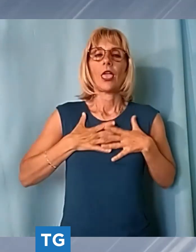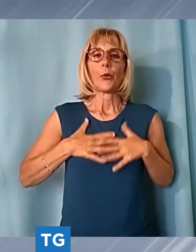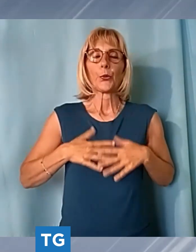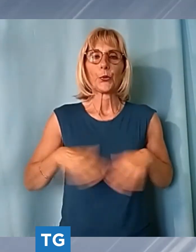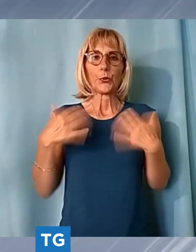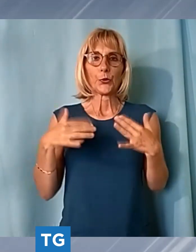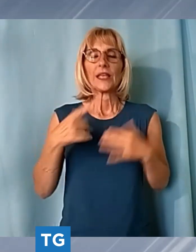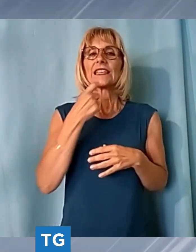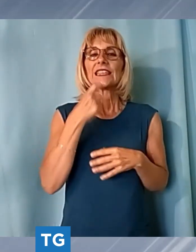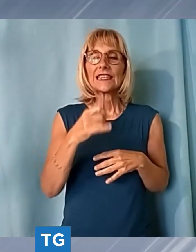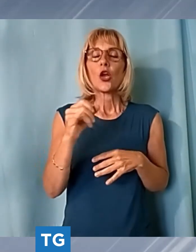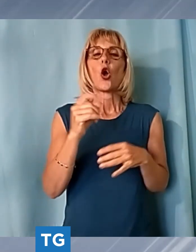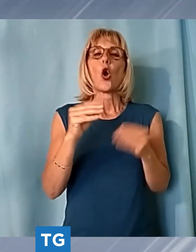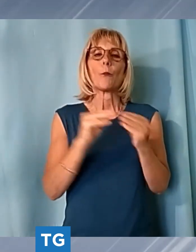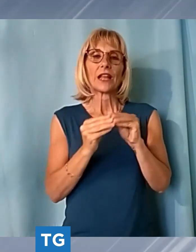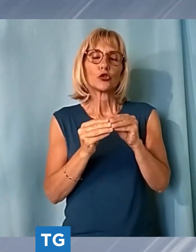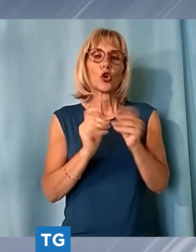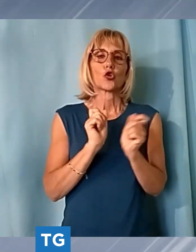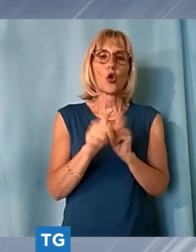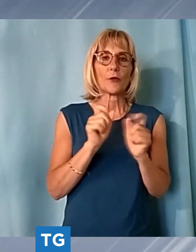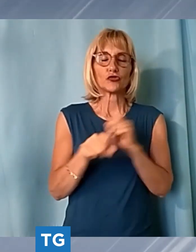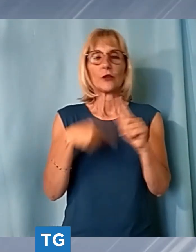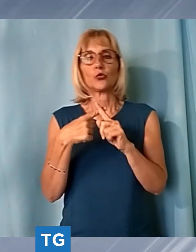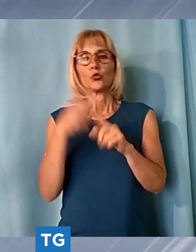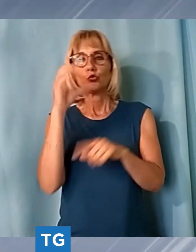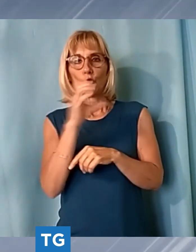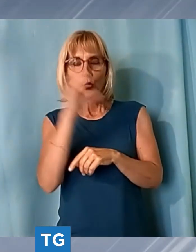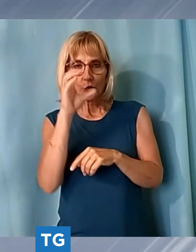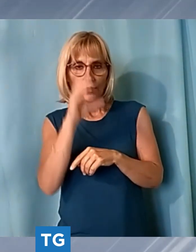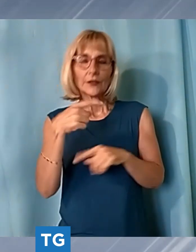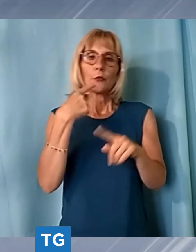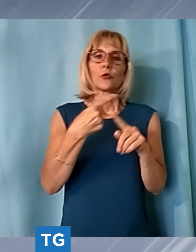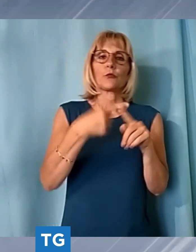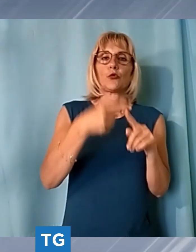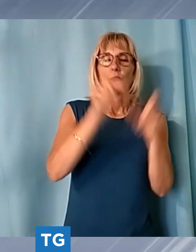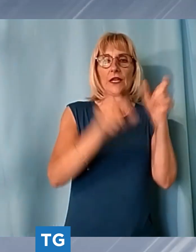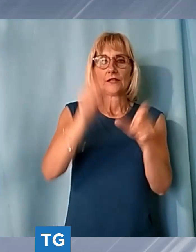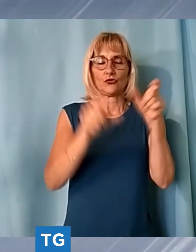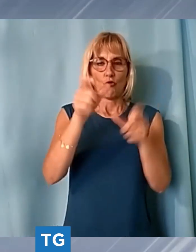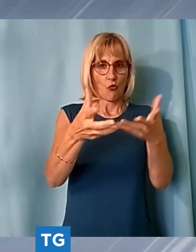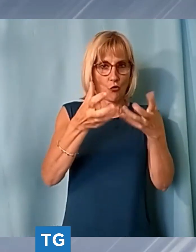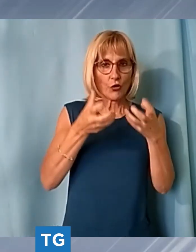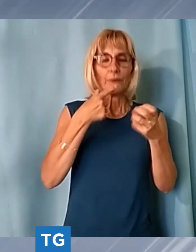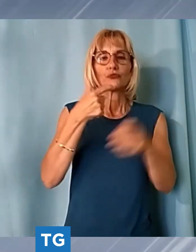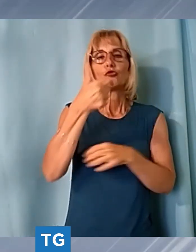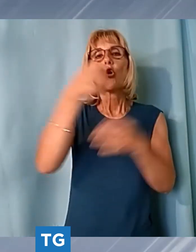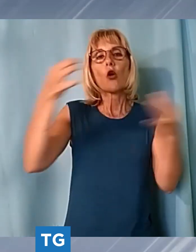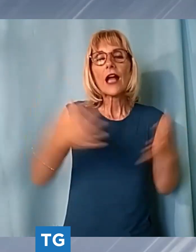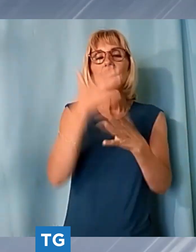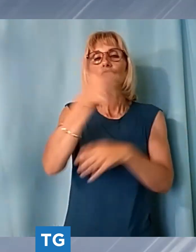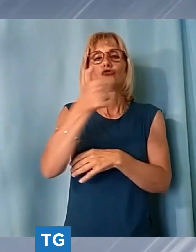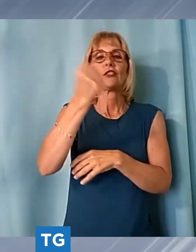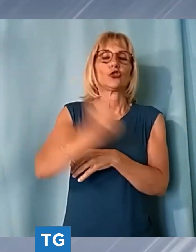commerciali e turistici e in genere a tutti i soggetti coinvolti nelle celebrazioni del centenario della morte del maestro il